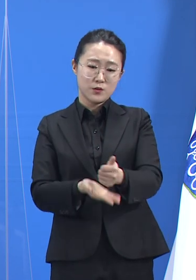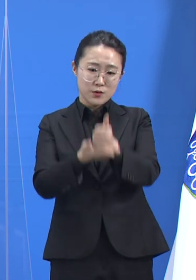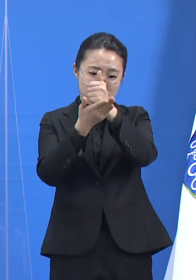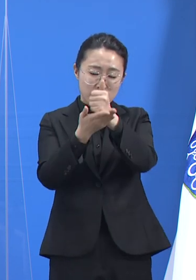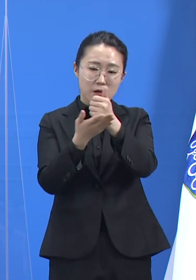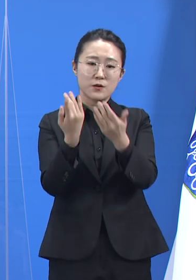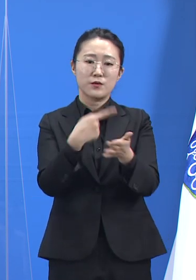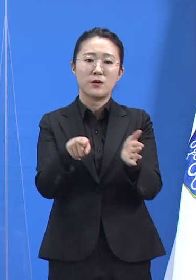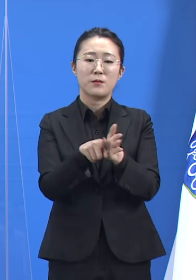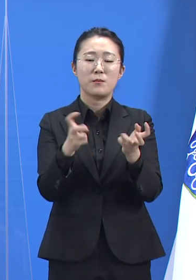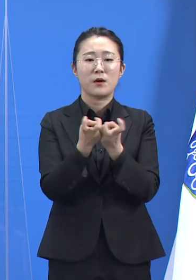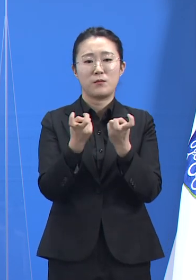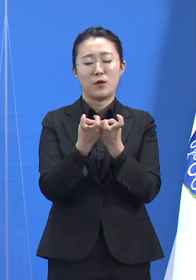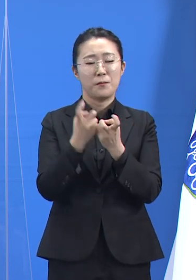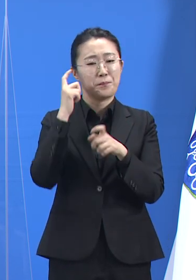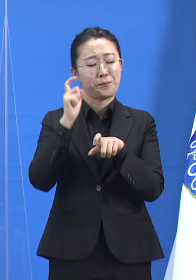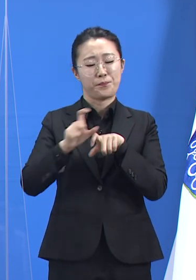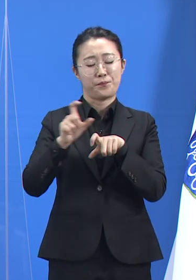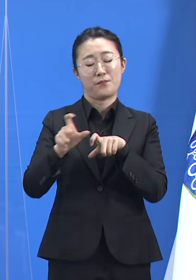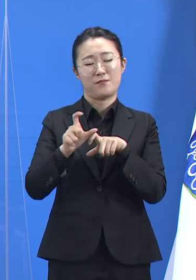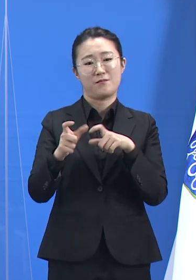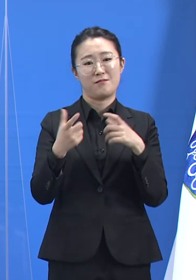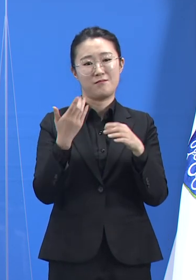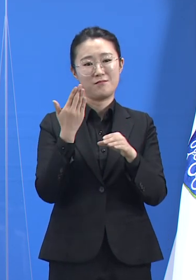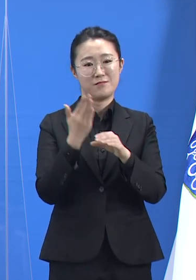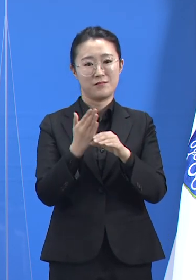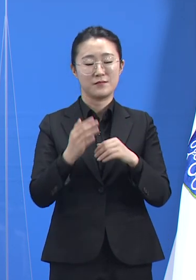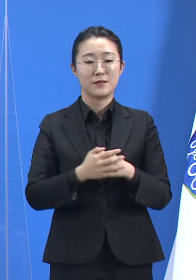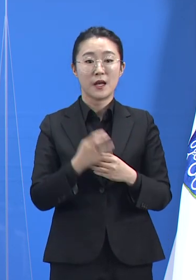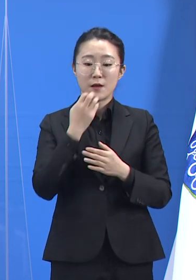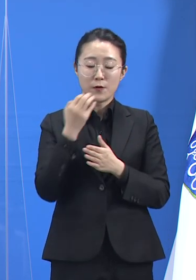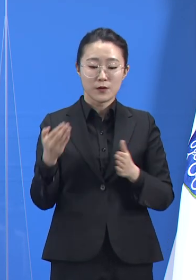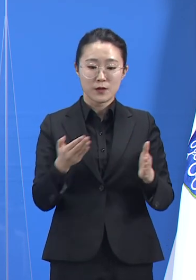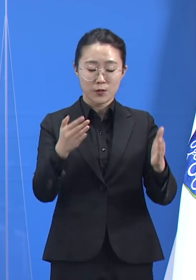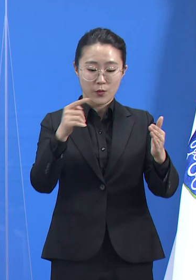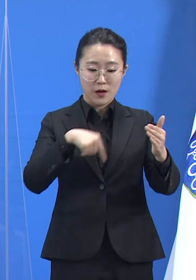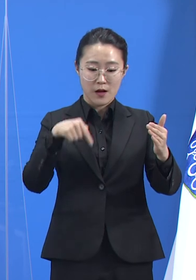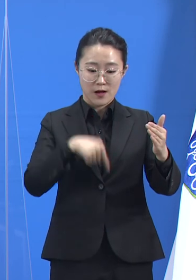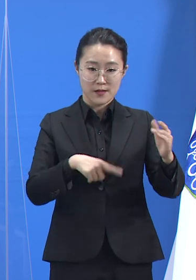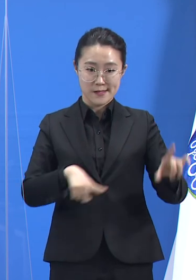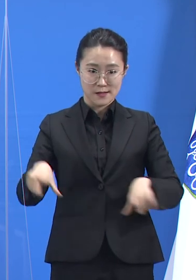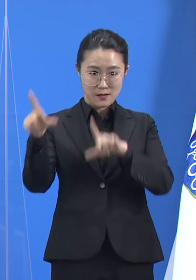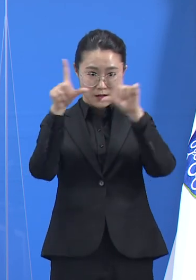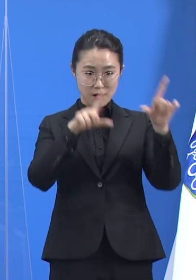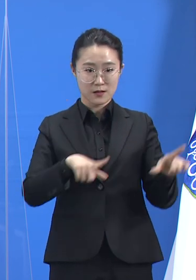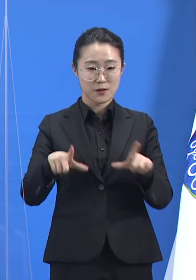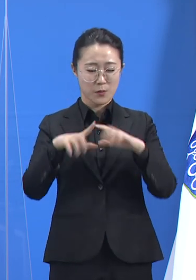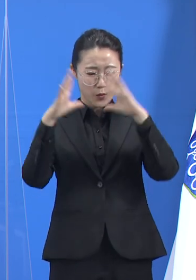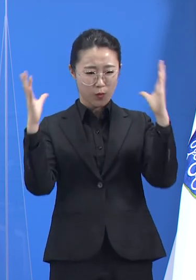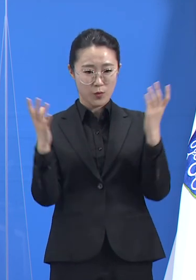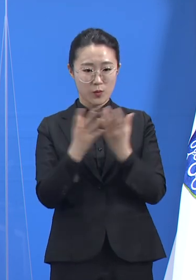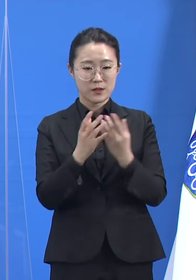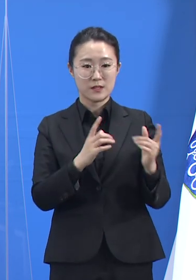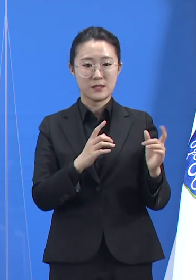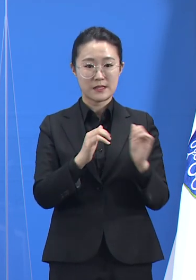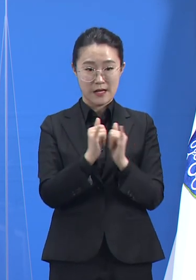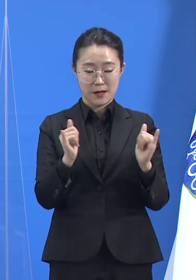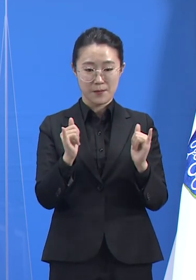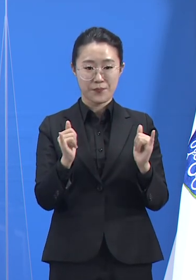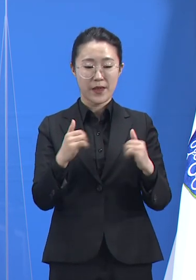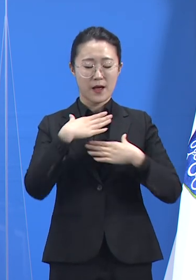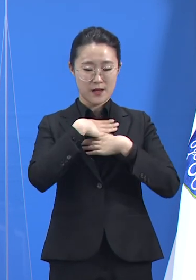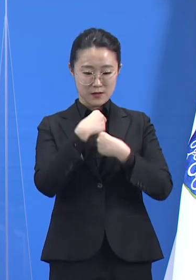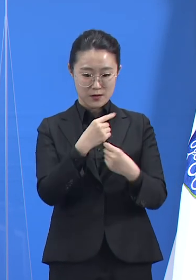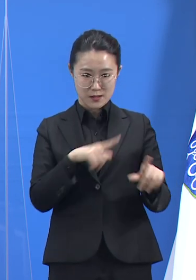거주하고 생활하는 모든 사람들의 건강과 삶이 안전하게 지켜지기를 소망하는 마음입니다.